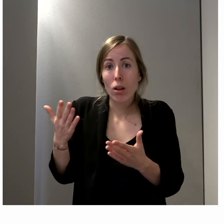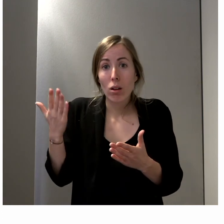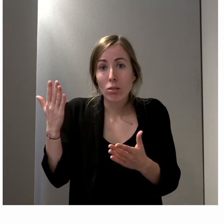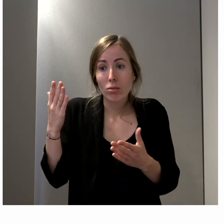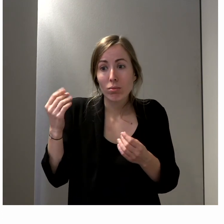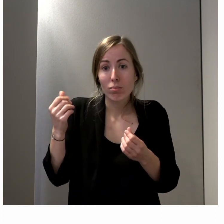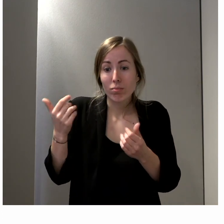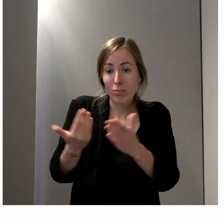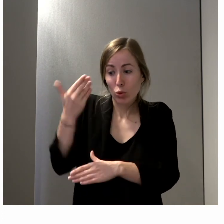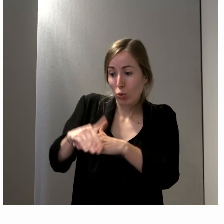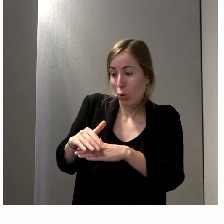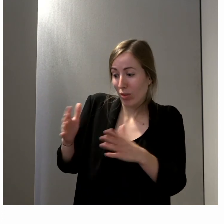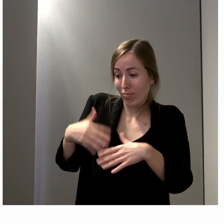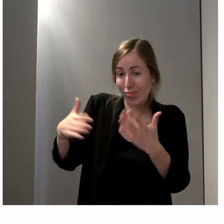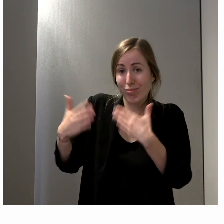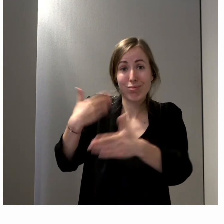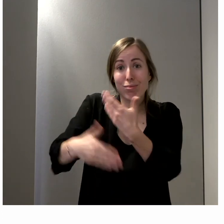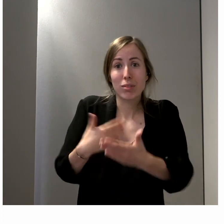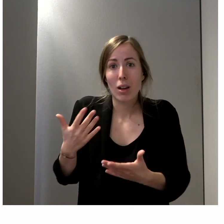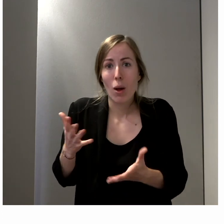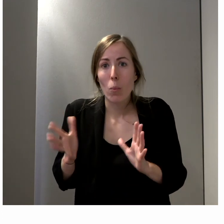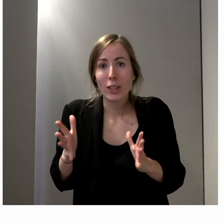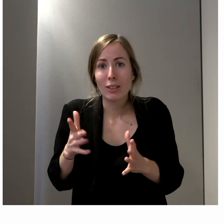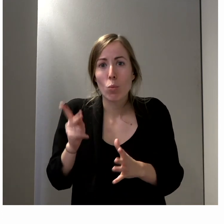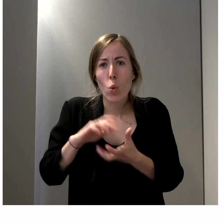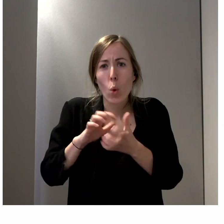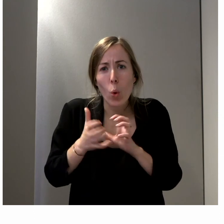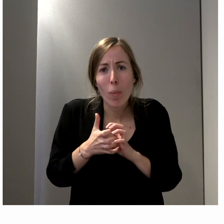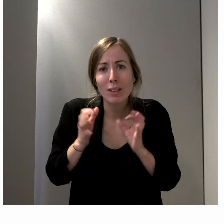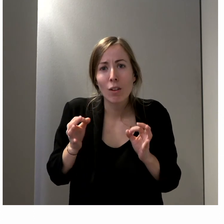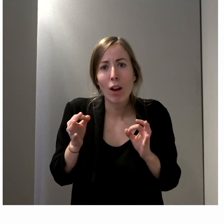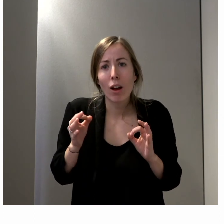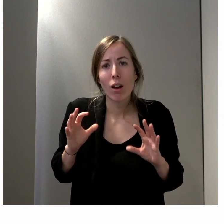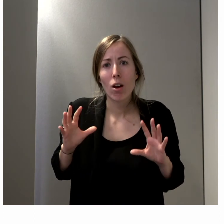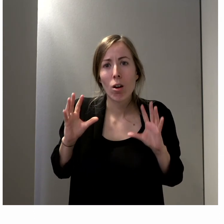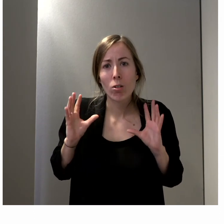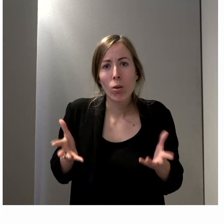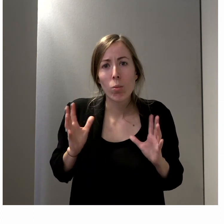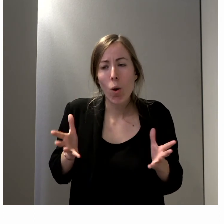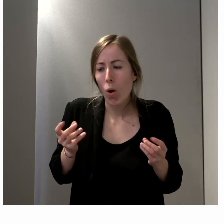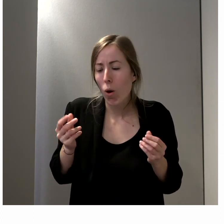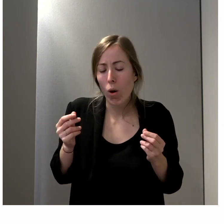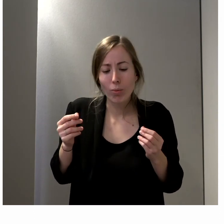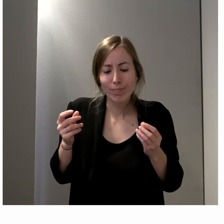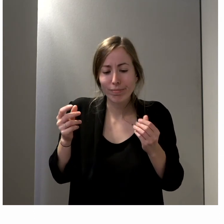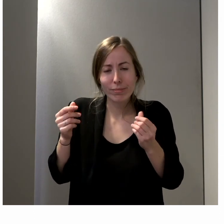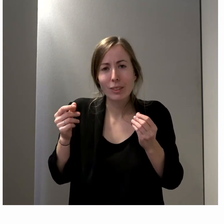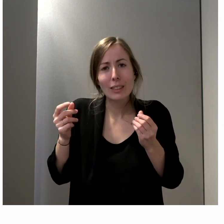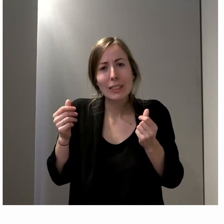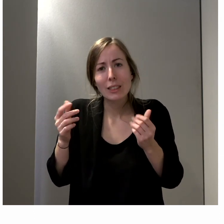chose que pendant le reste de la journée, ça complexifie peut-être un petit peu trop les choses